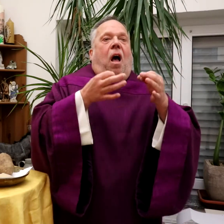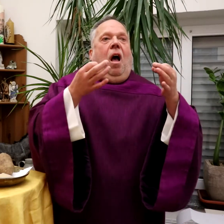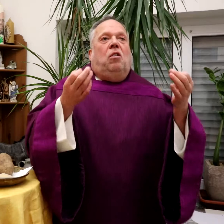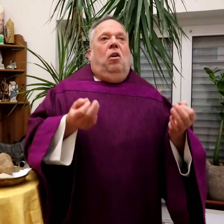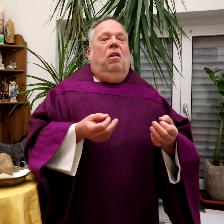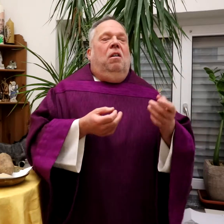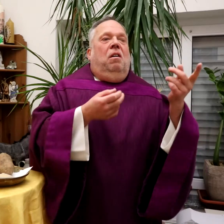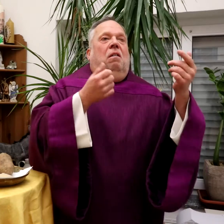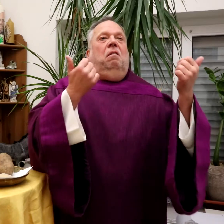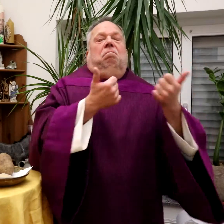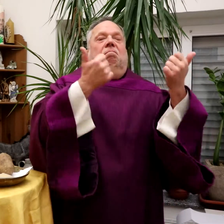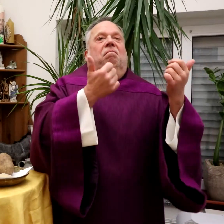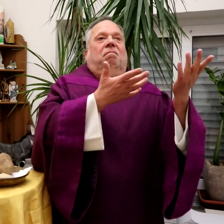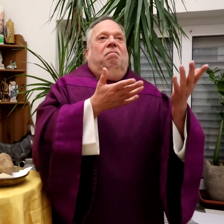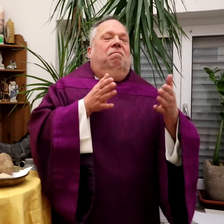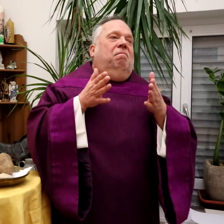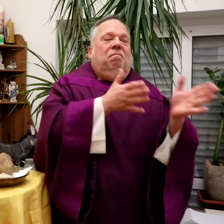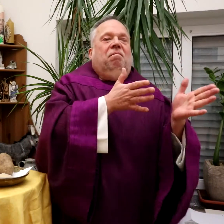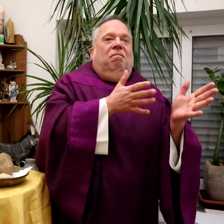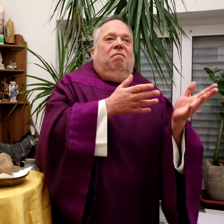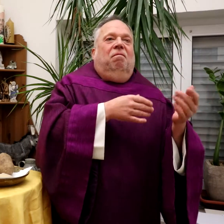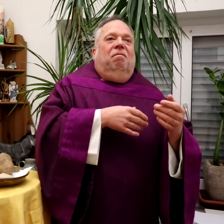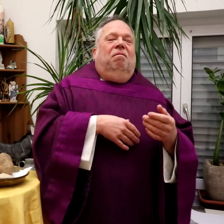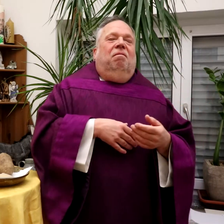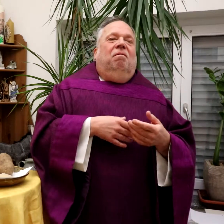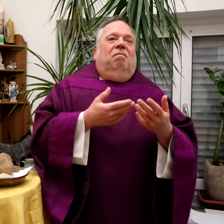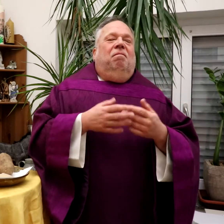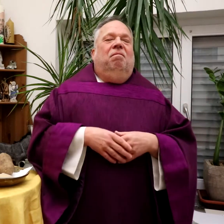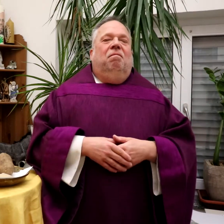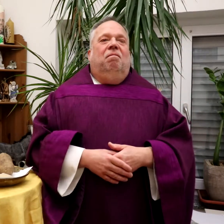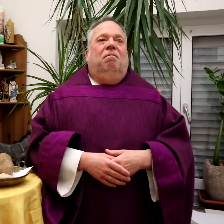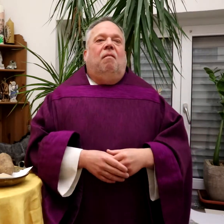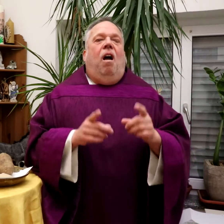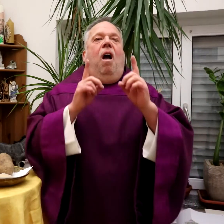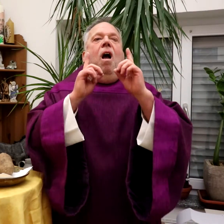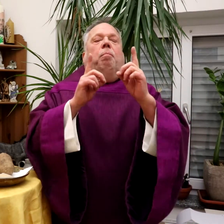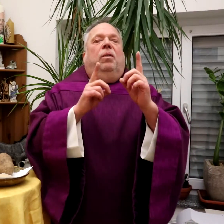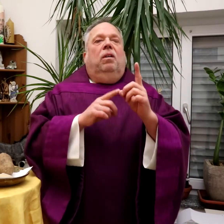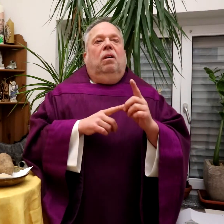Konferenz, eine Tagung, etwas ganz Besonderes. Das ist was Besonderes.